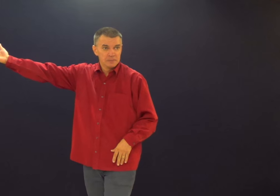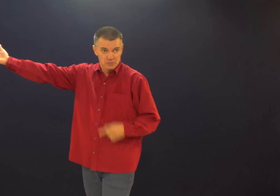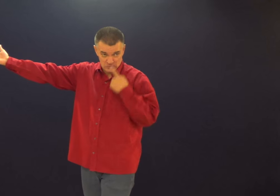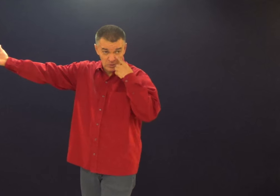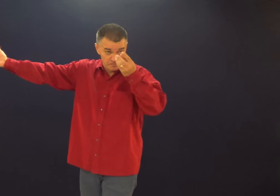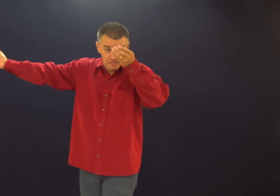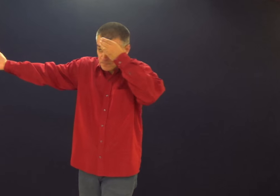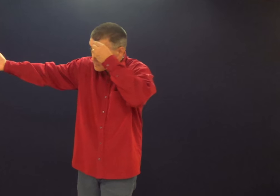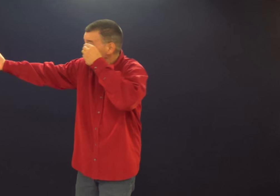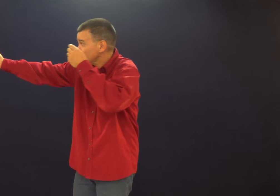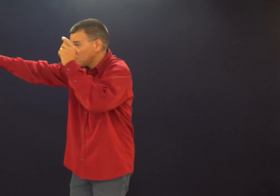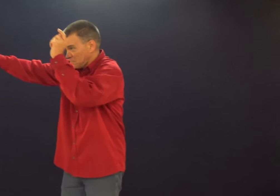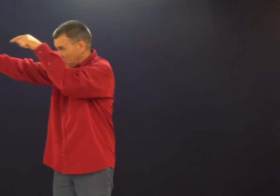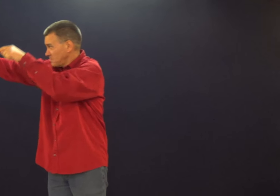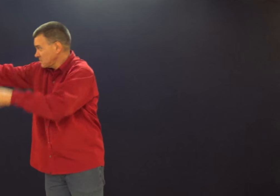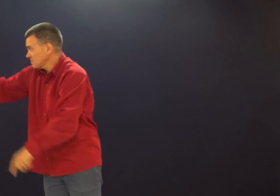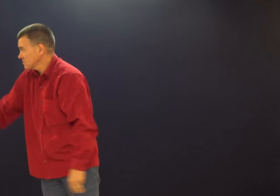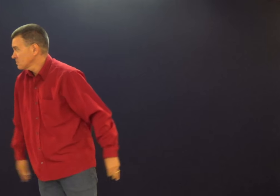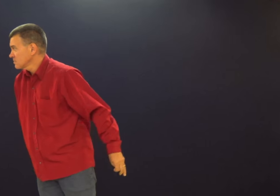Ter um ali, ter a referência ali.